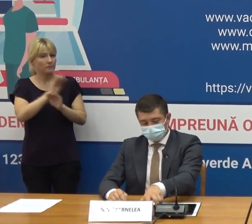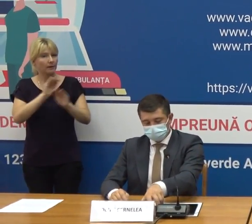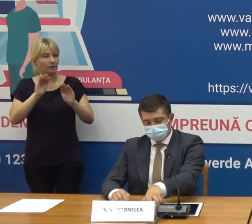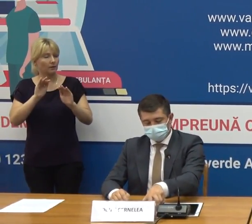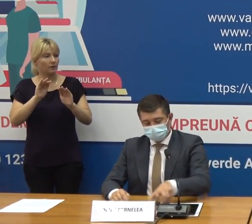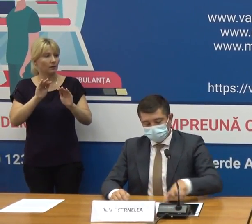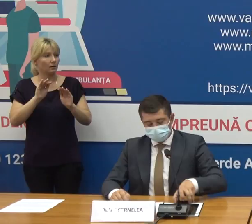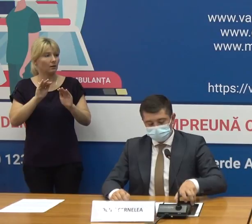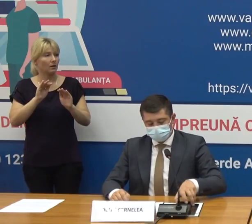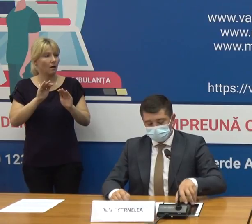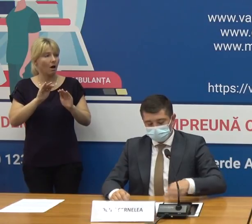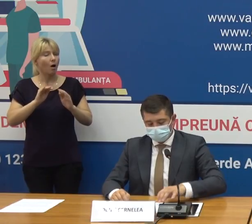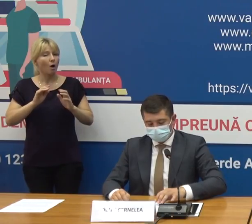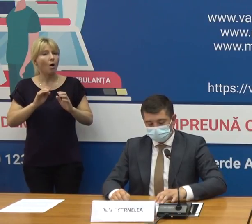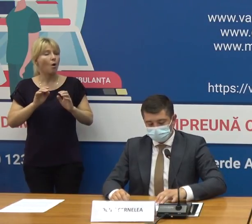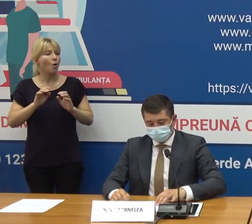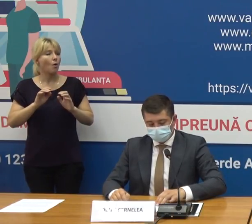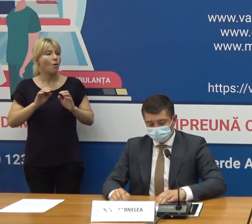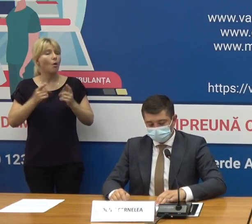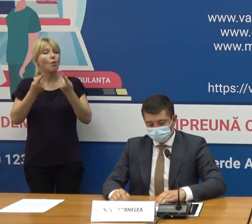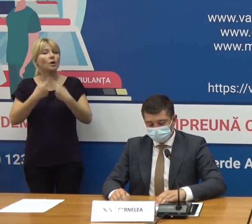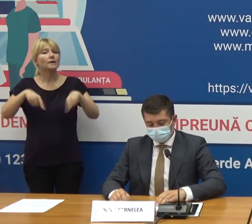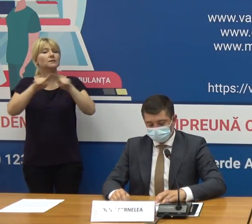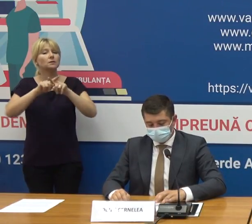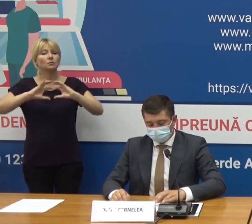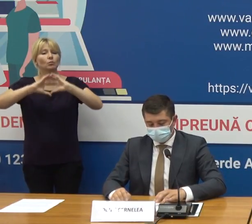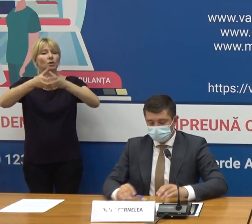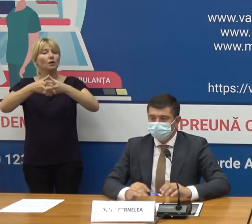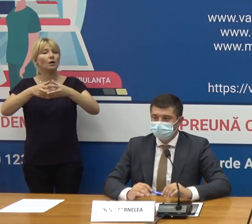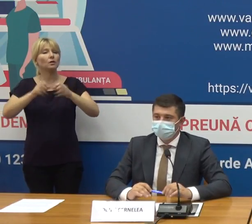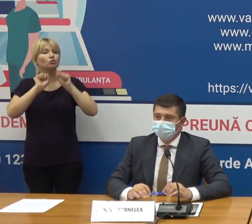Organizația Mondială Sănătății deja recomandă vaccinarea copiilor cu